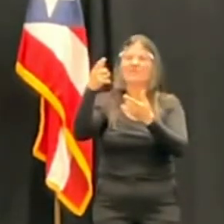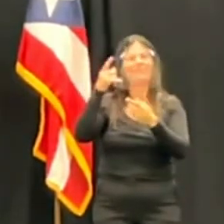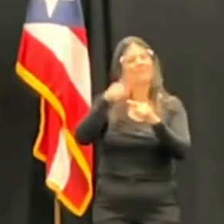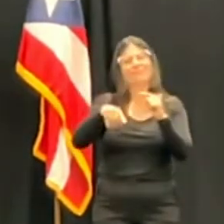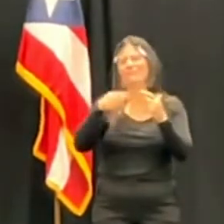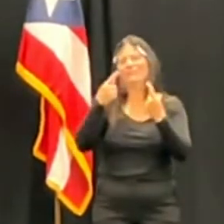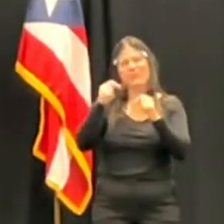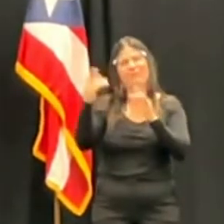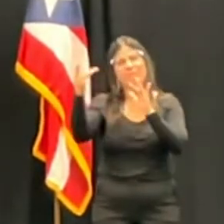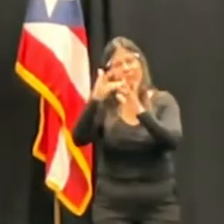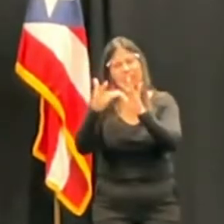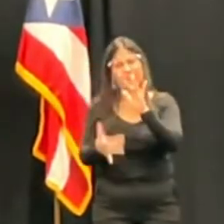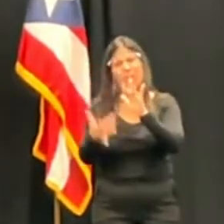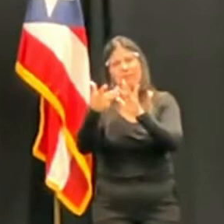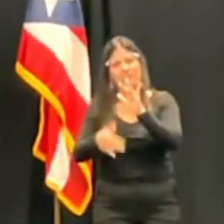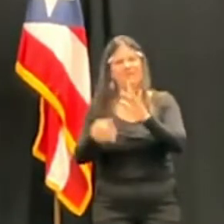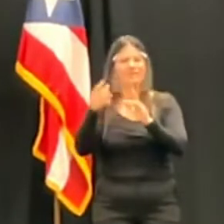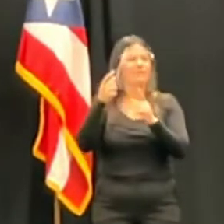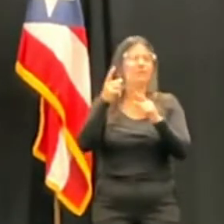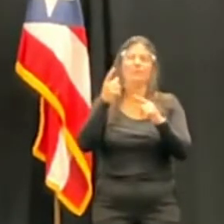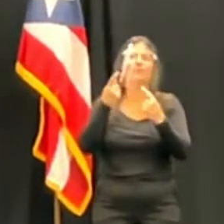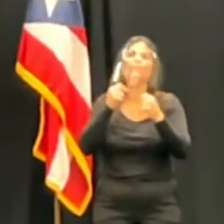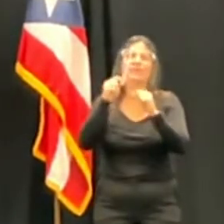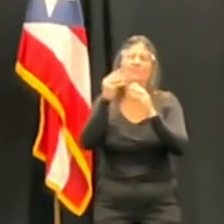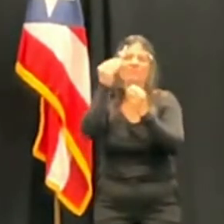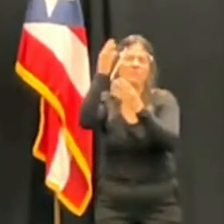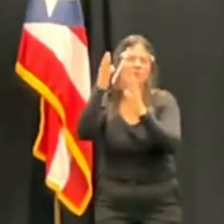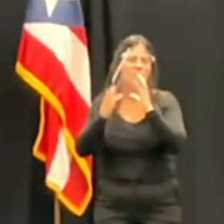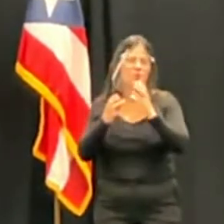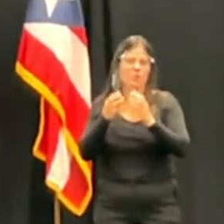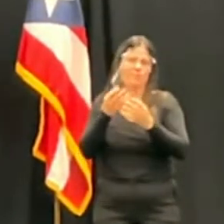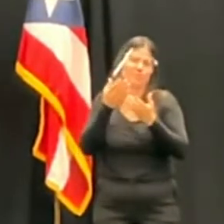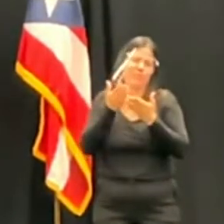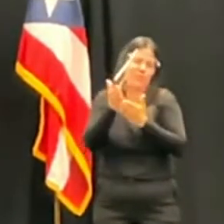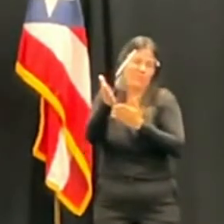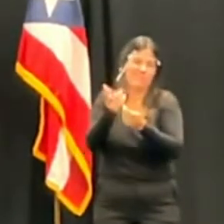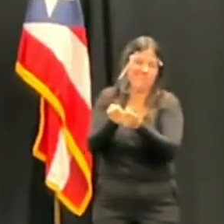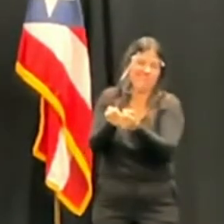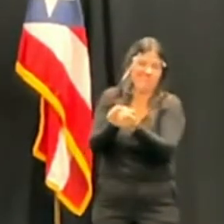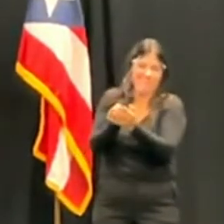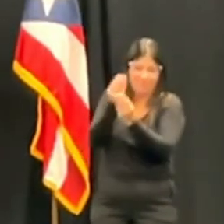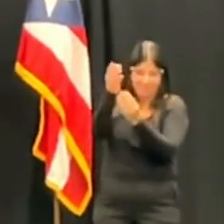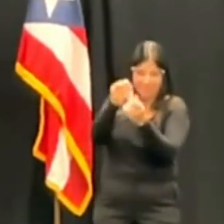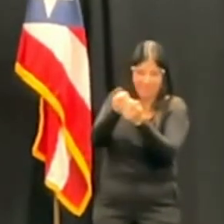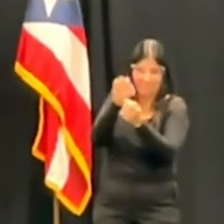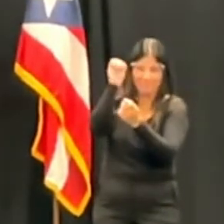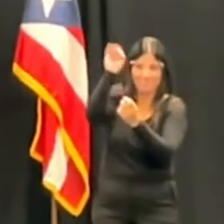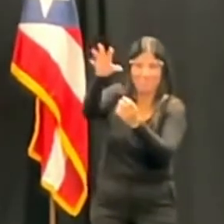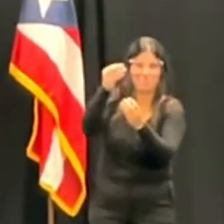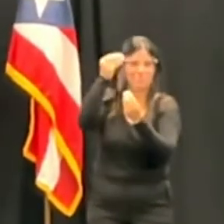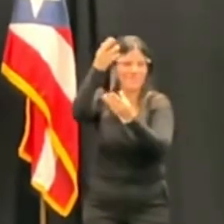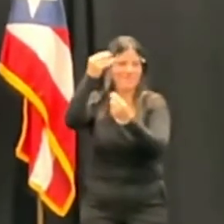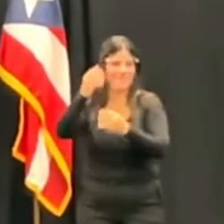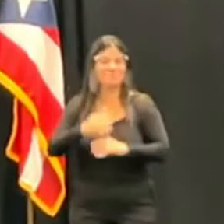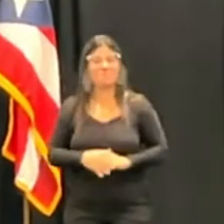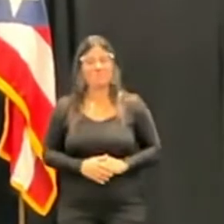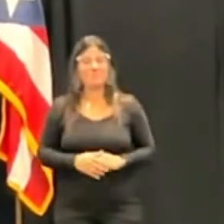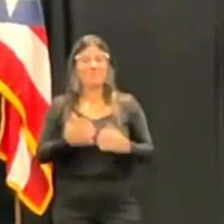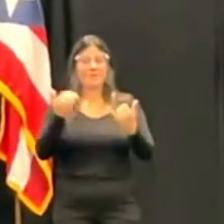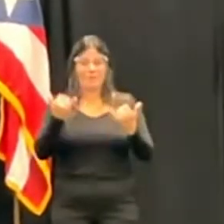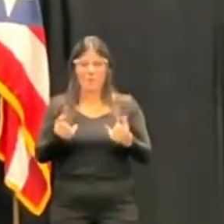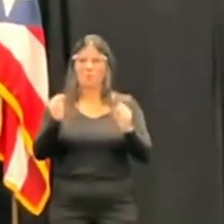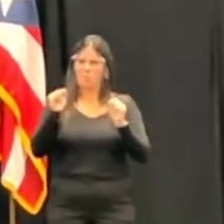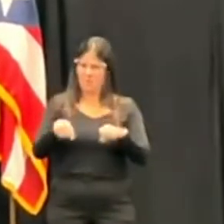sí lo nos comunicamos vía mensajes de texto. De igual manera tuve el placer de hablar con la Contralora Yasmin